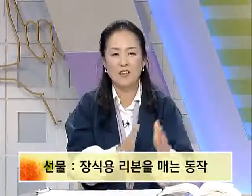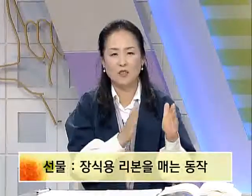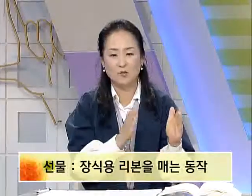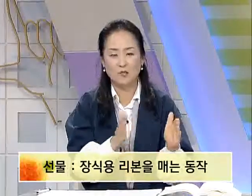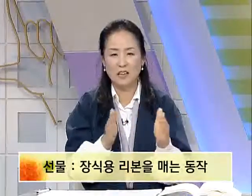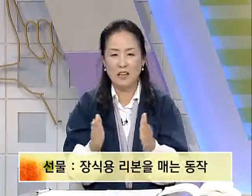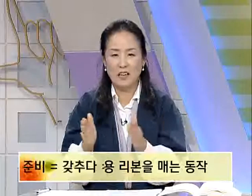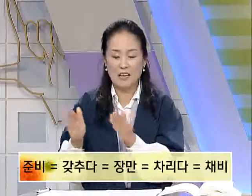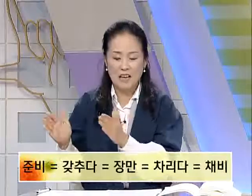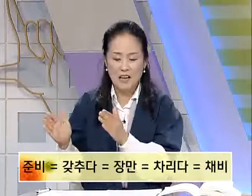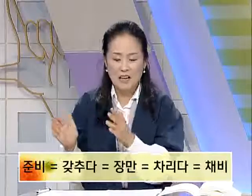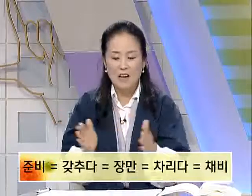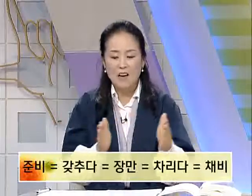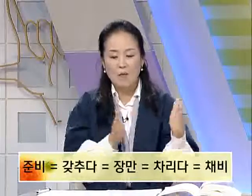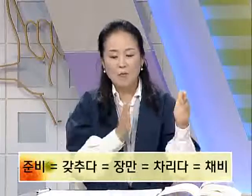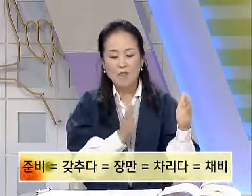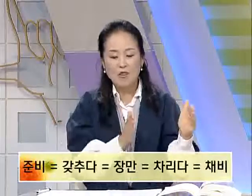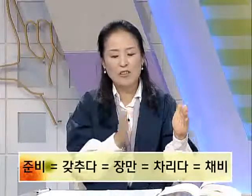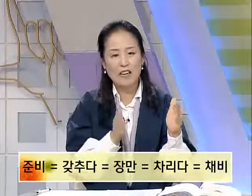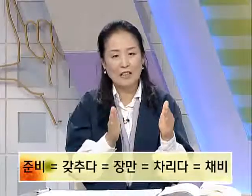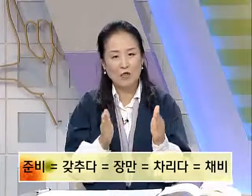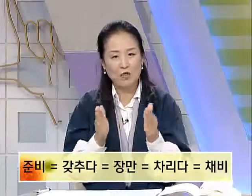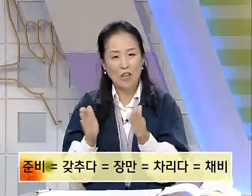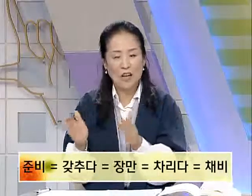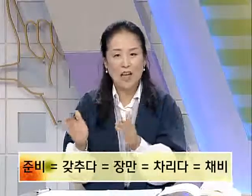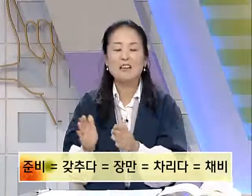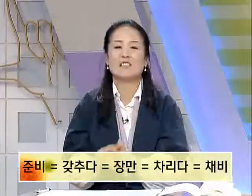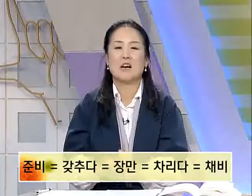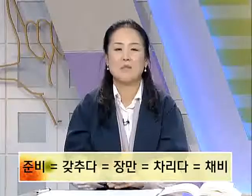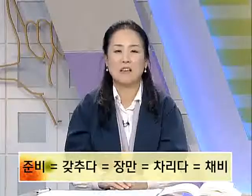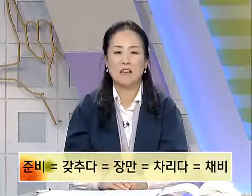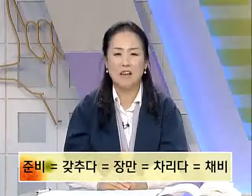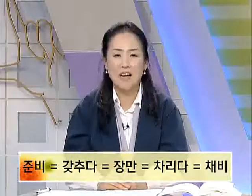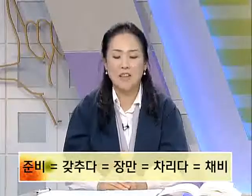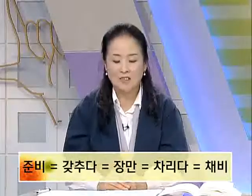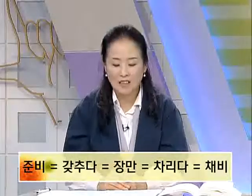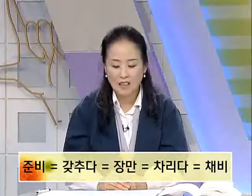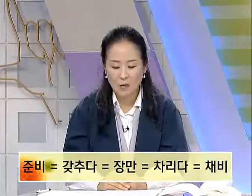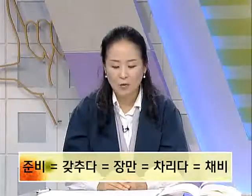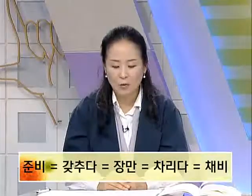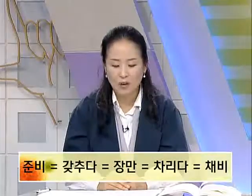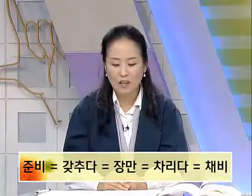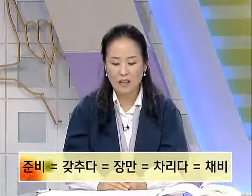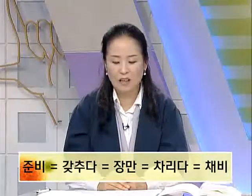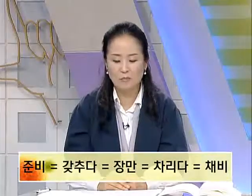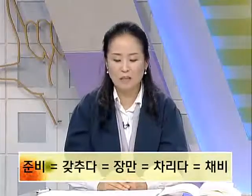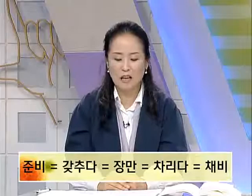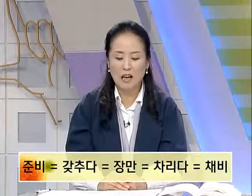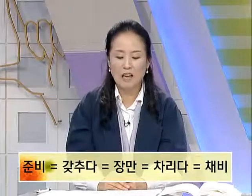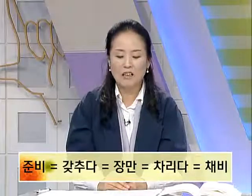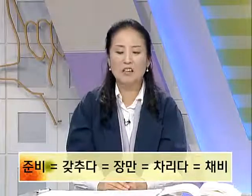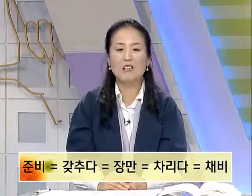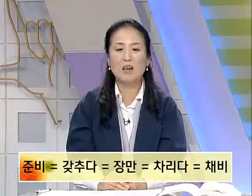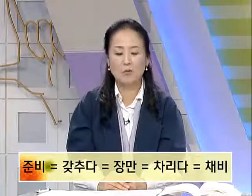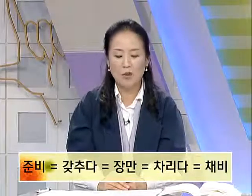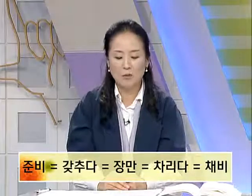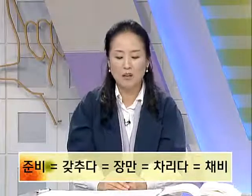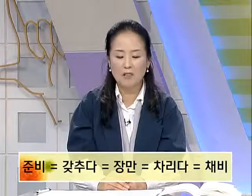자, 준비하다 멋, 멋, 멋을 갖추다 장만하다 차리다 동요가 되겠습니다 이어서 한번 해보면